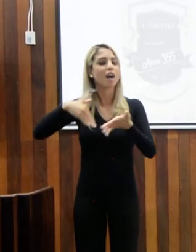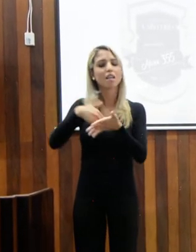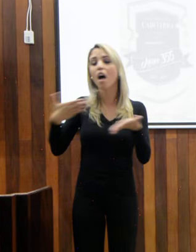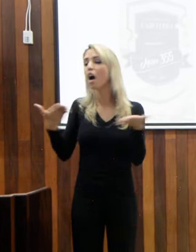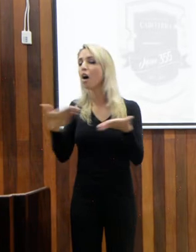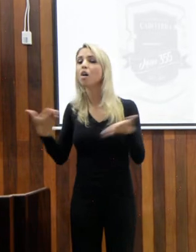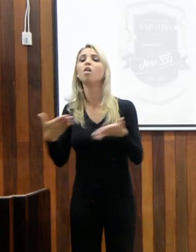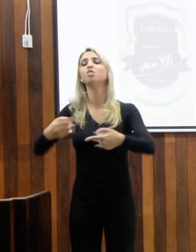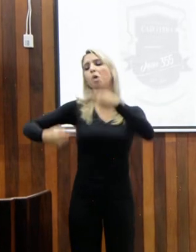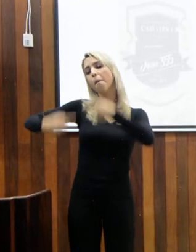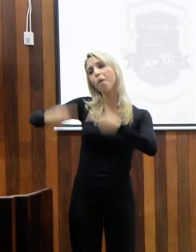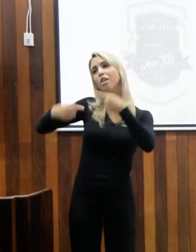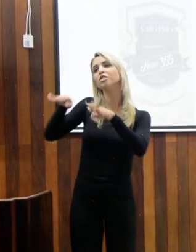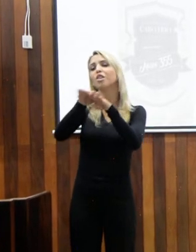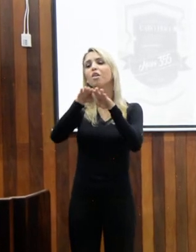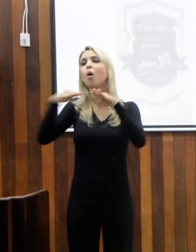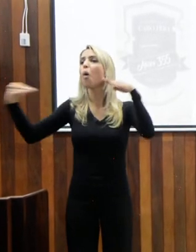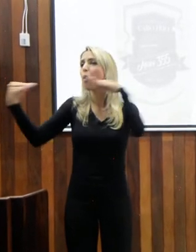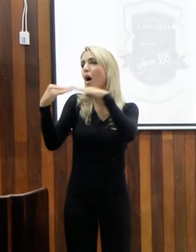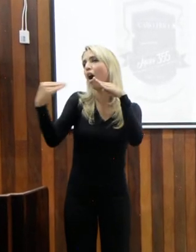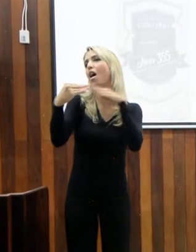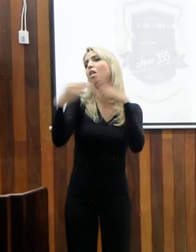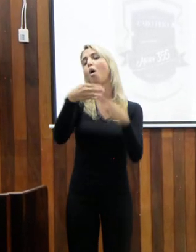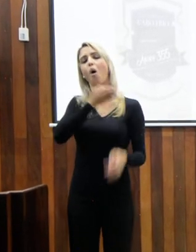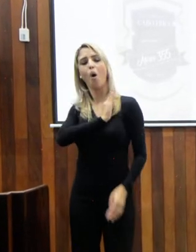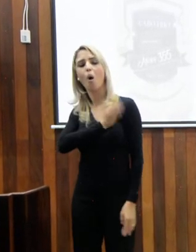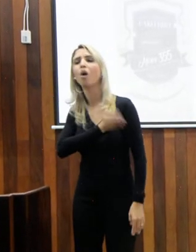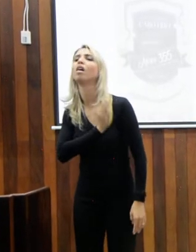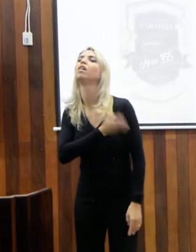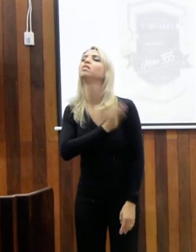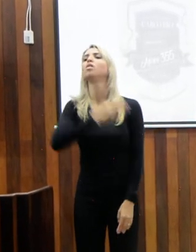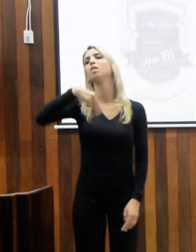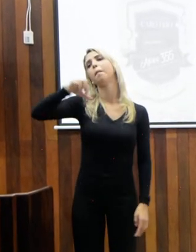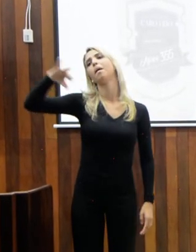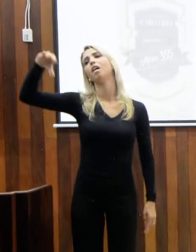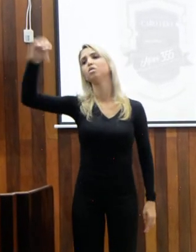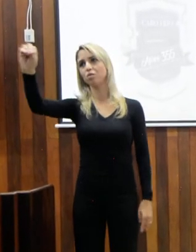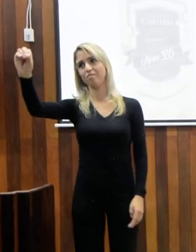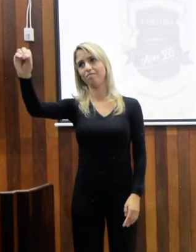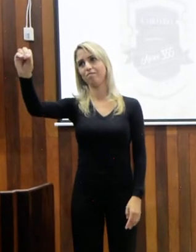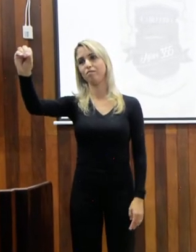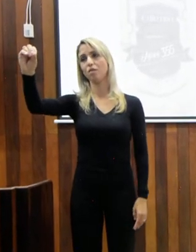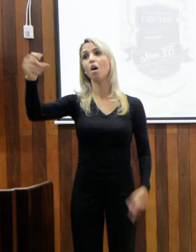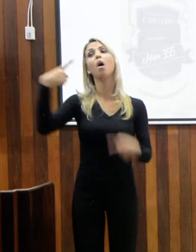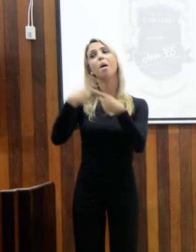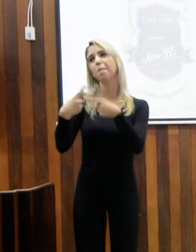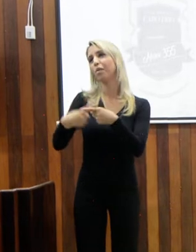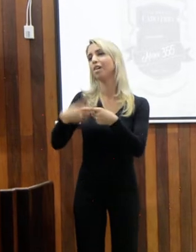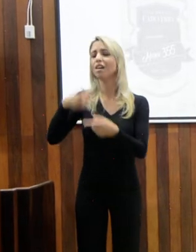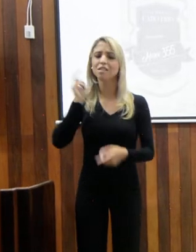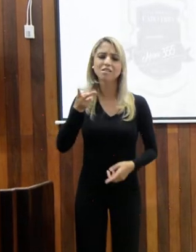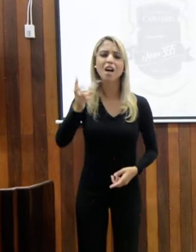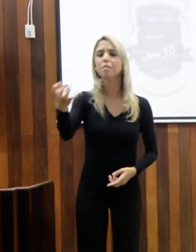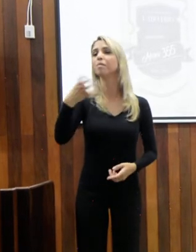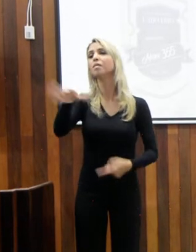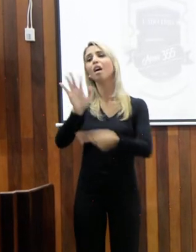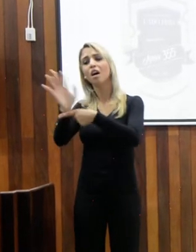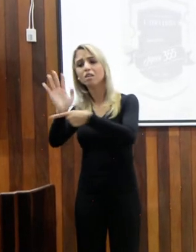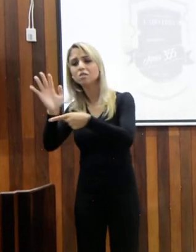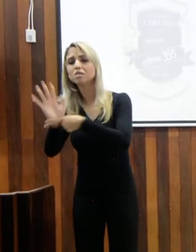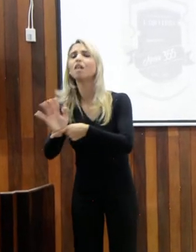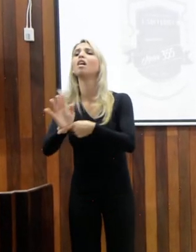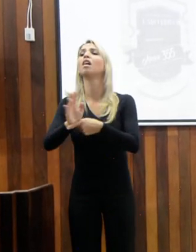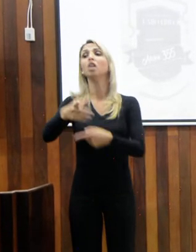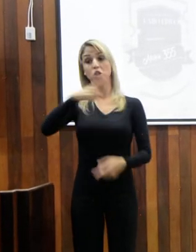que se iguale ao coração do Márcio Corrida. Porque ele botava o coração na frente de tudo e de todos.